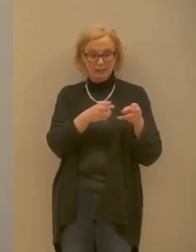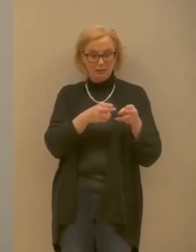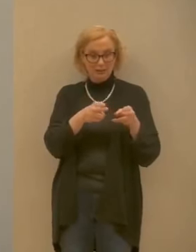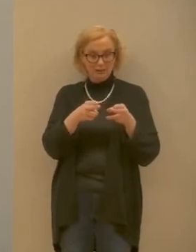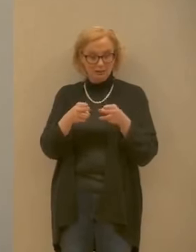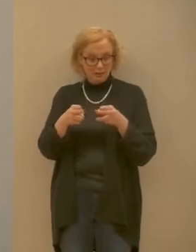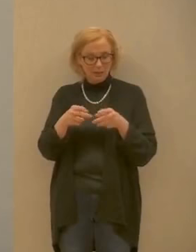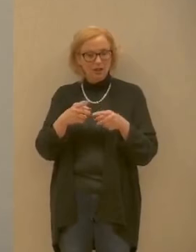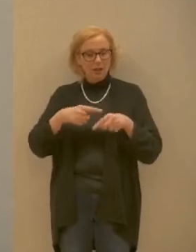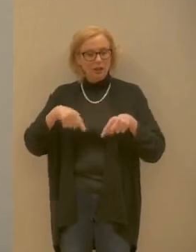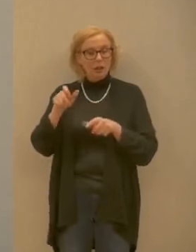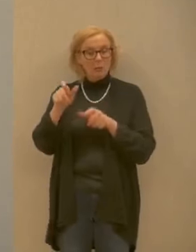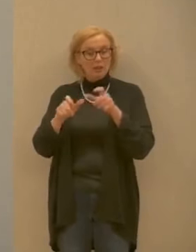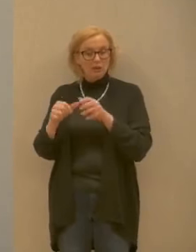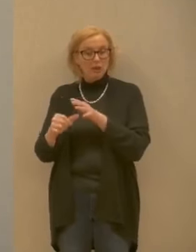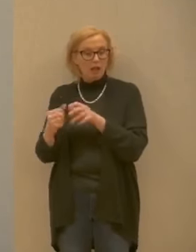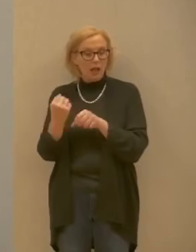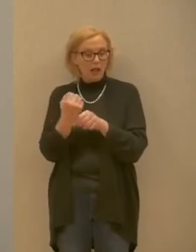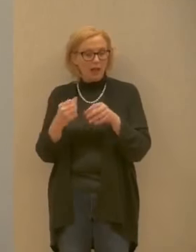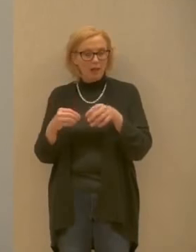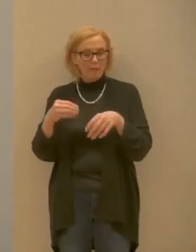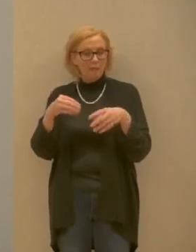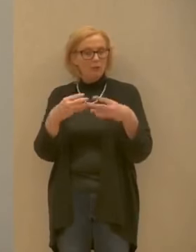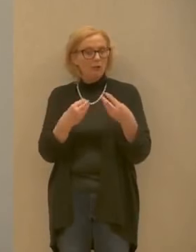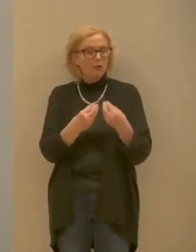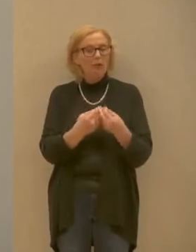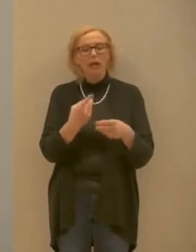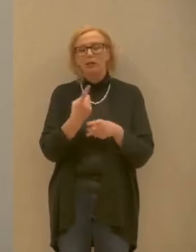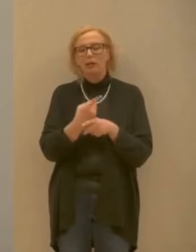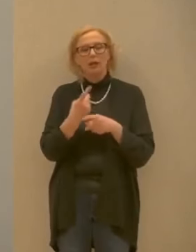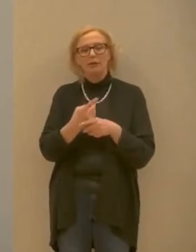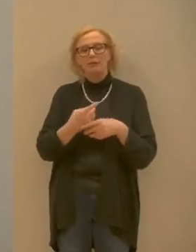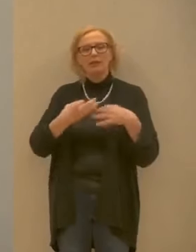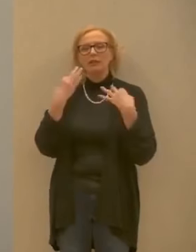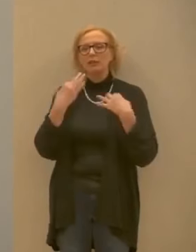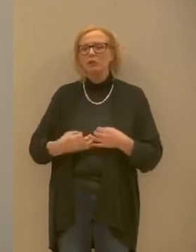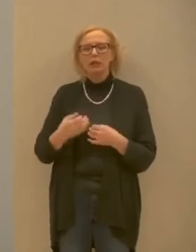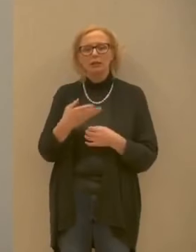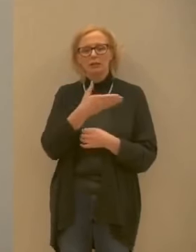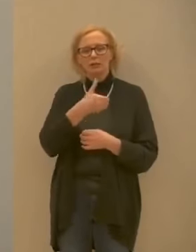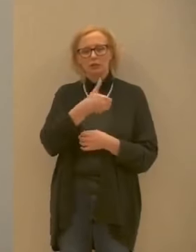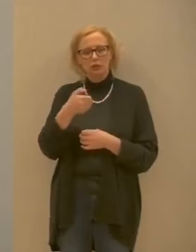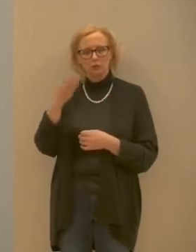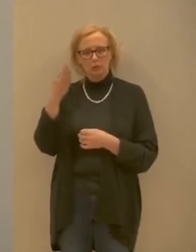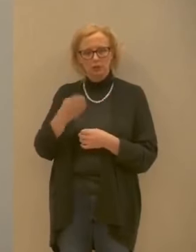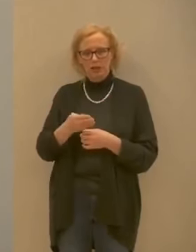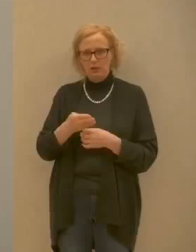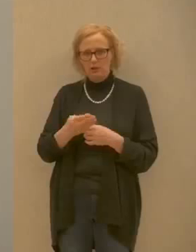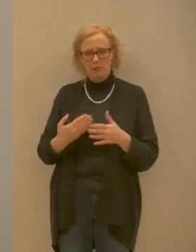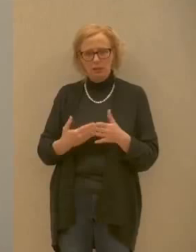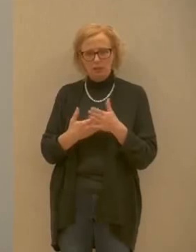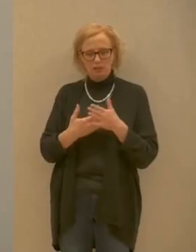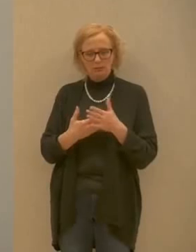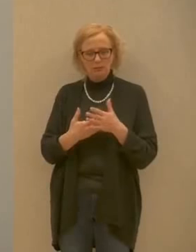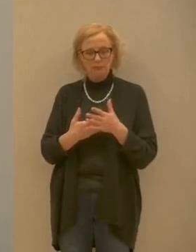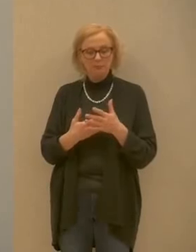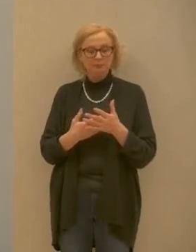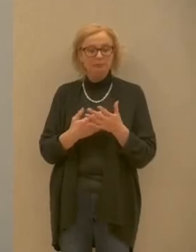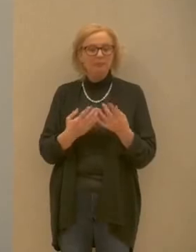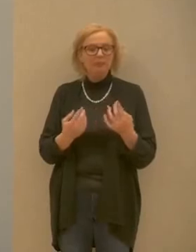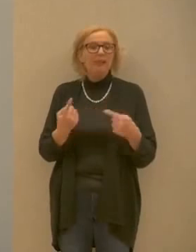garantiti nella massima sicurezza così come per tutti i più grandi operatori che l'azienda ha in medicina